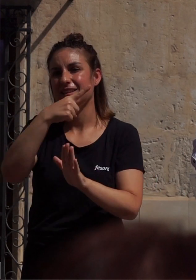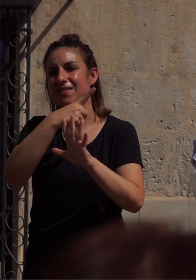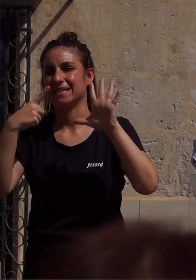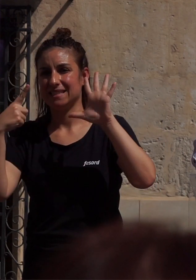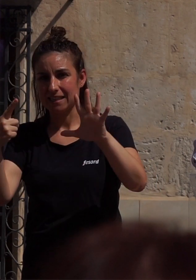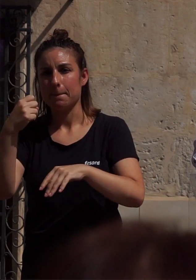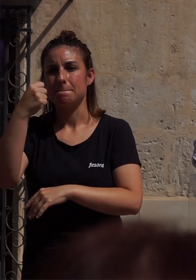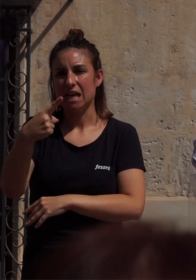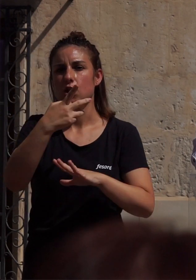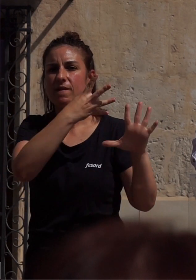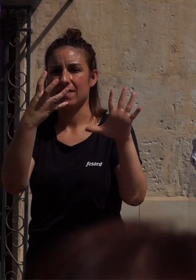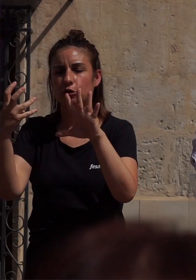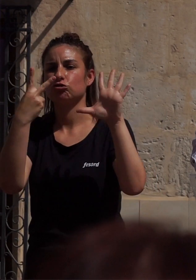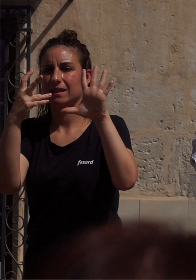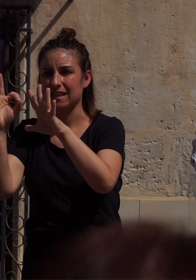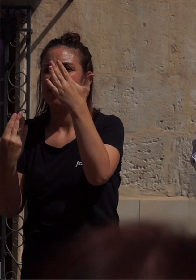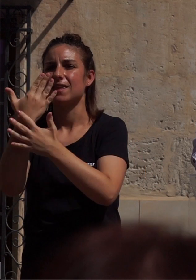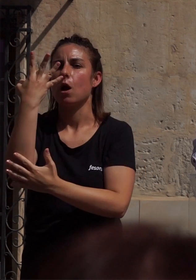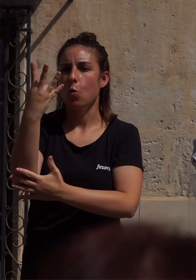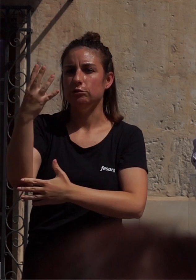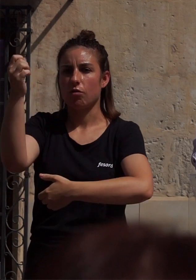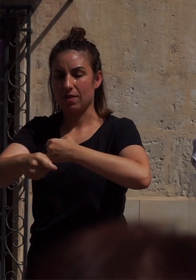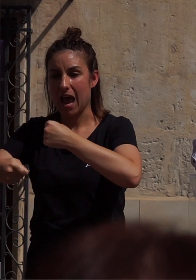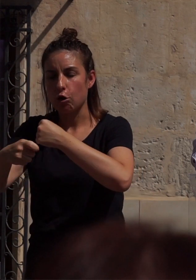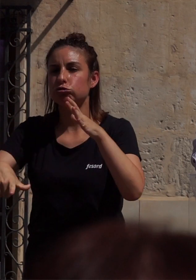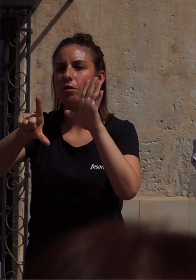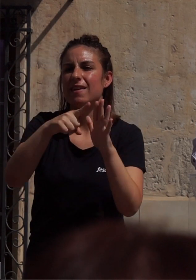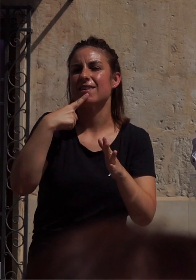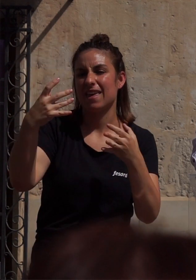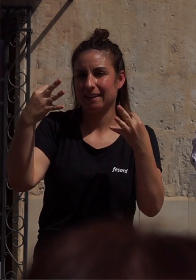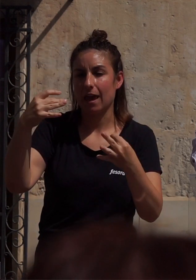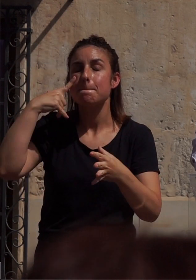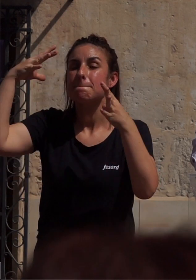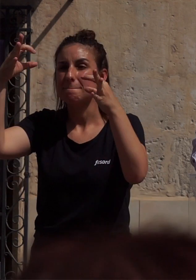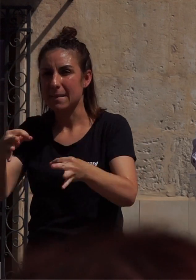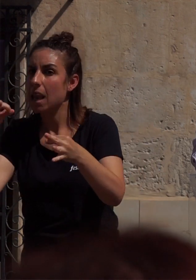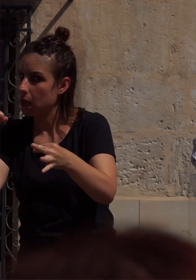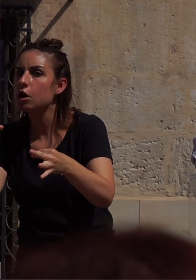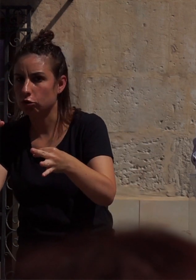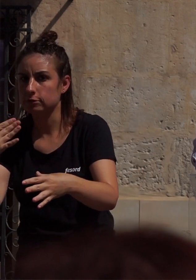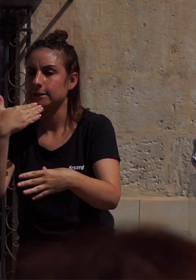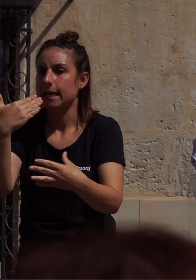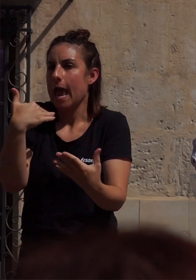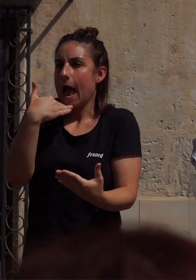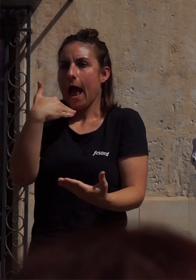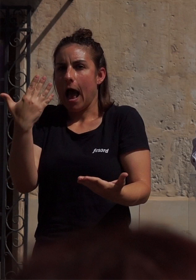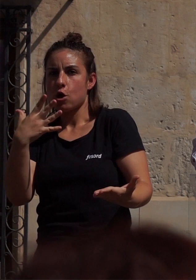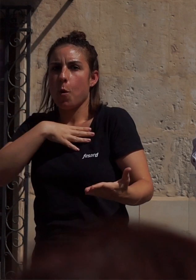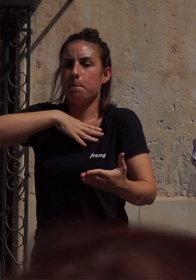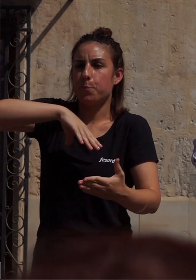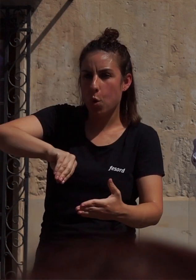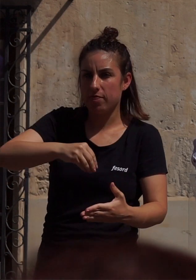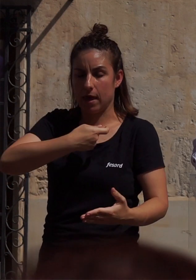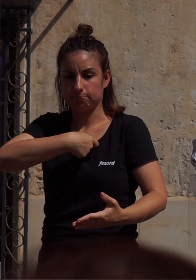del 4 de agosto, de peligrosidad y rehabilitación social que reconocía como supuestos del